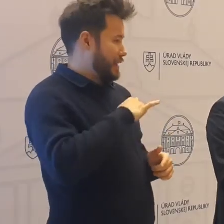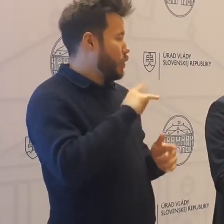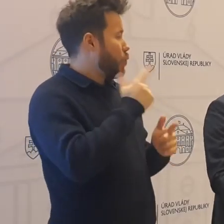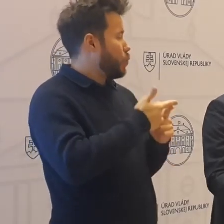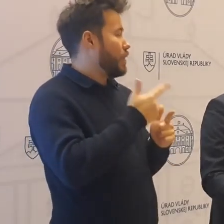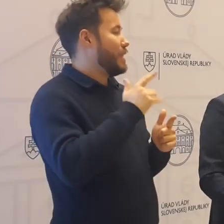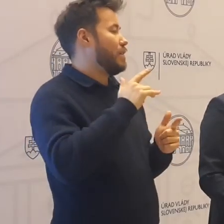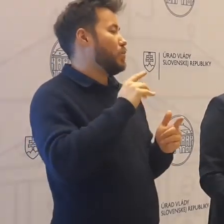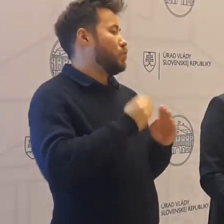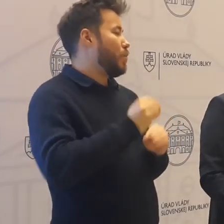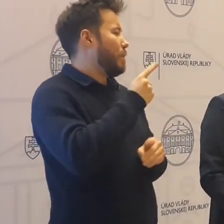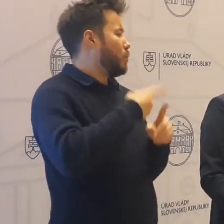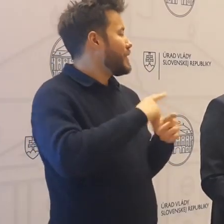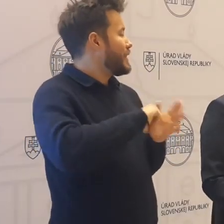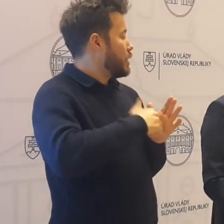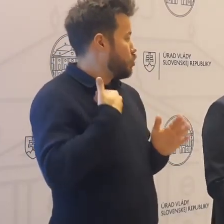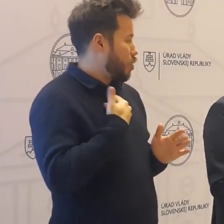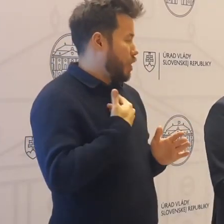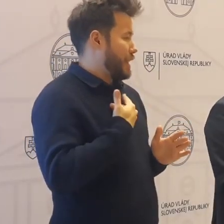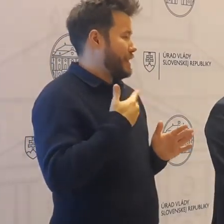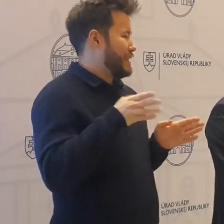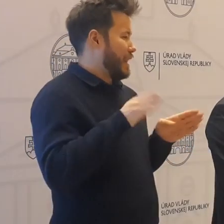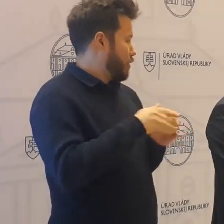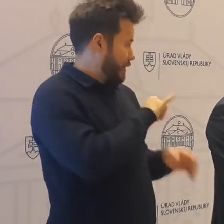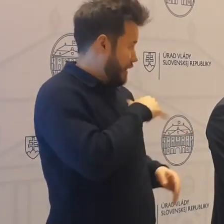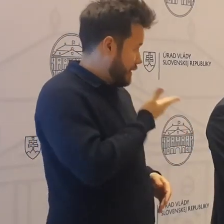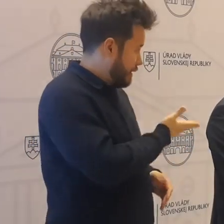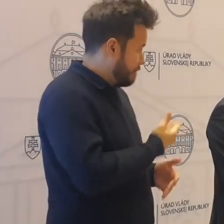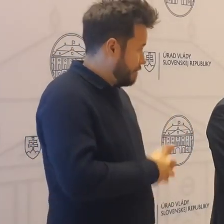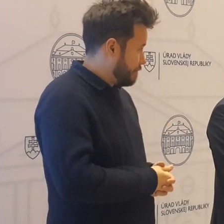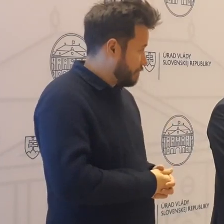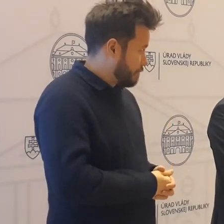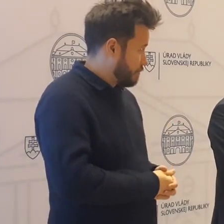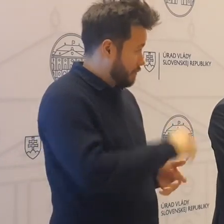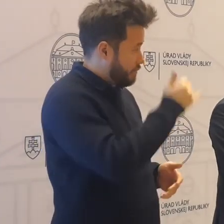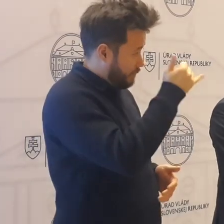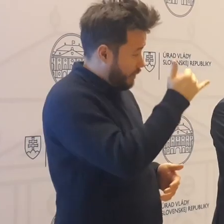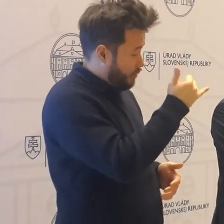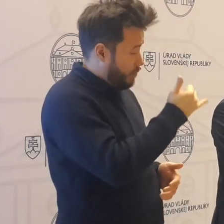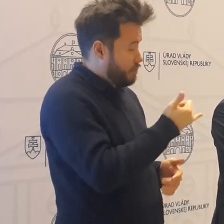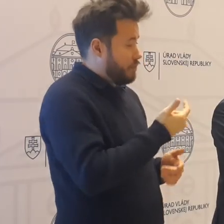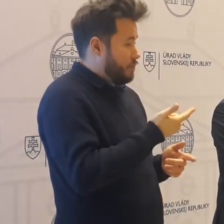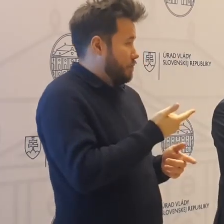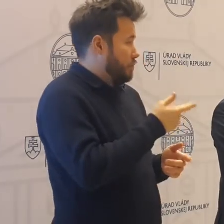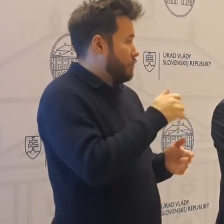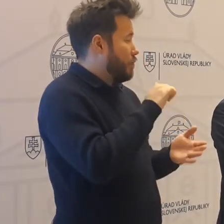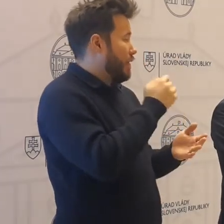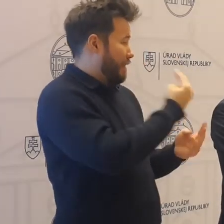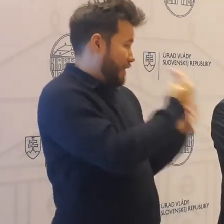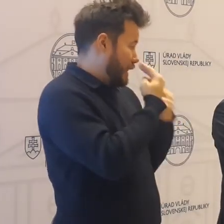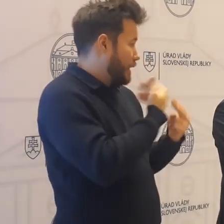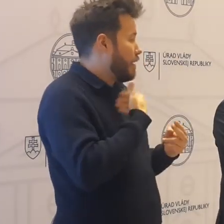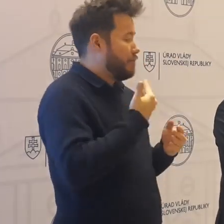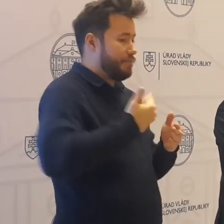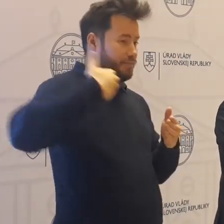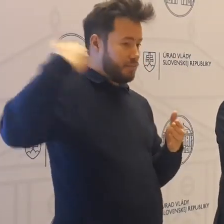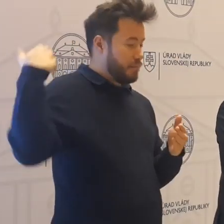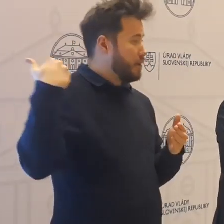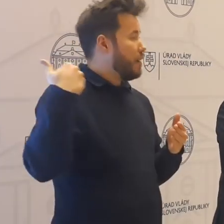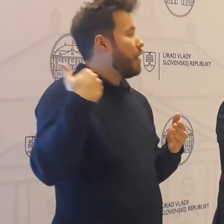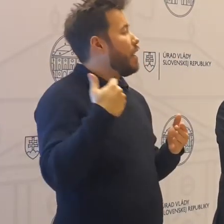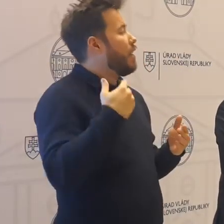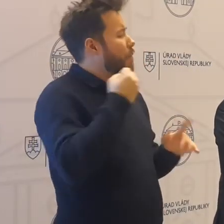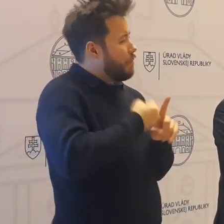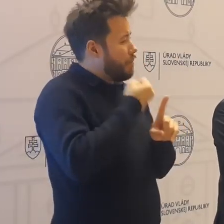Však to vnímate, že za ostatné týždne som bol asi sám, ktorý som bojoval za školy a oproti mne, či už boli naši partneri